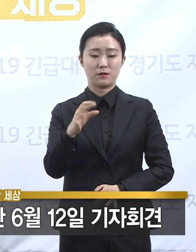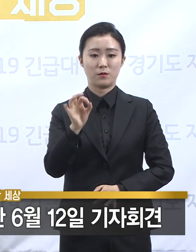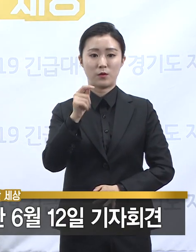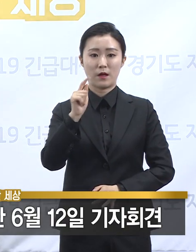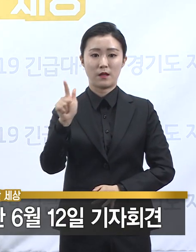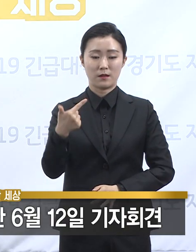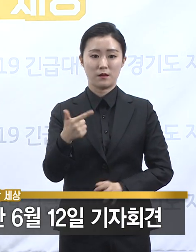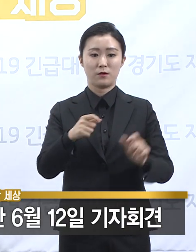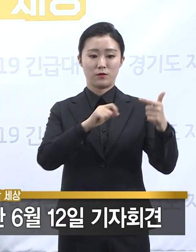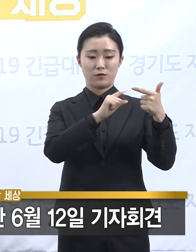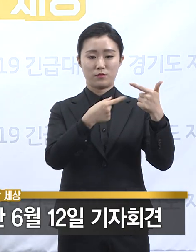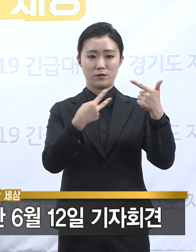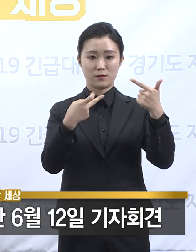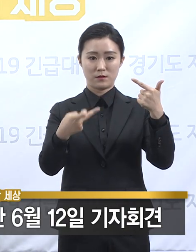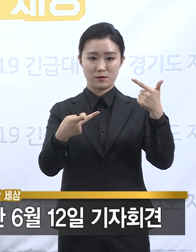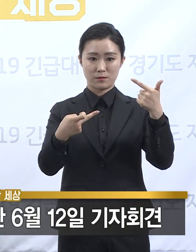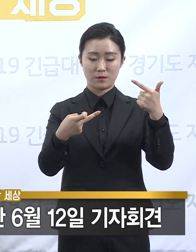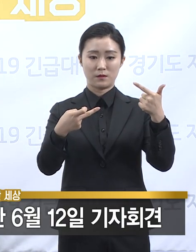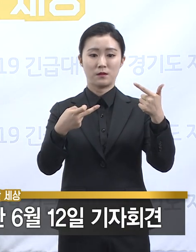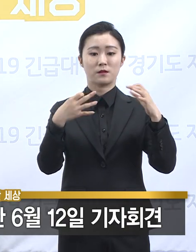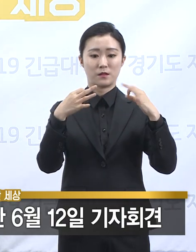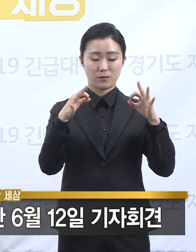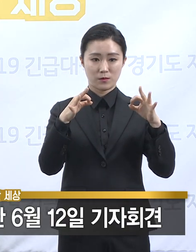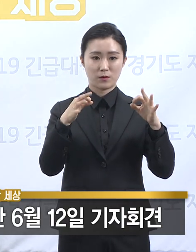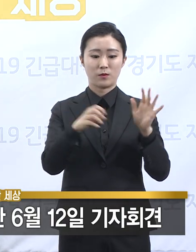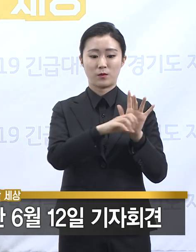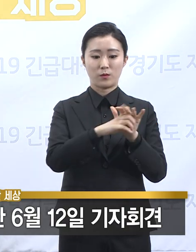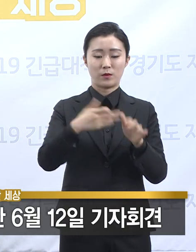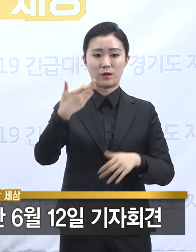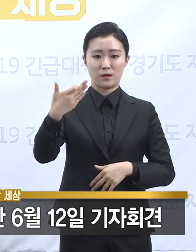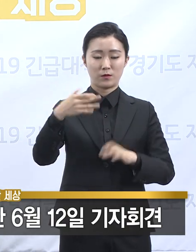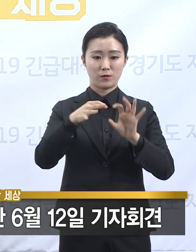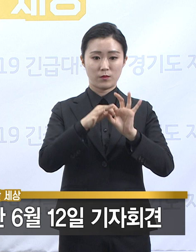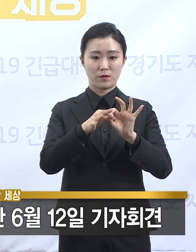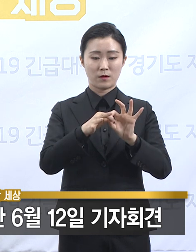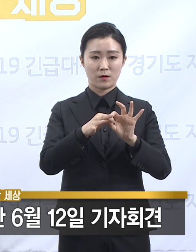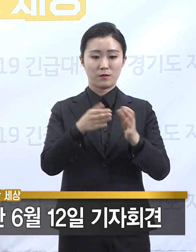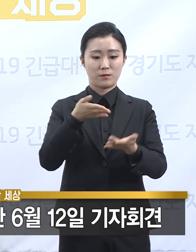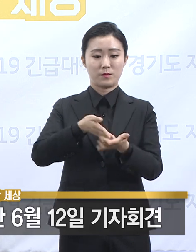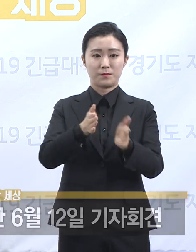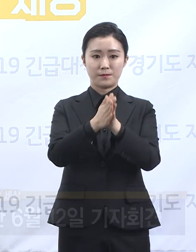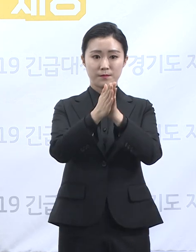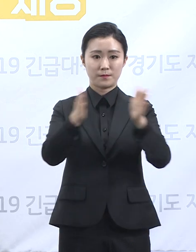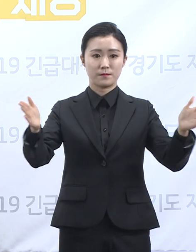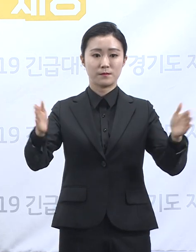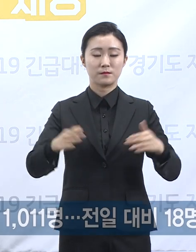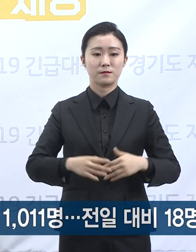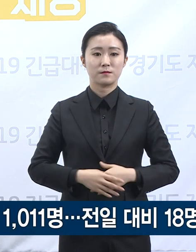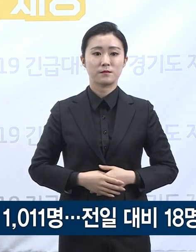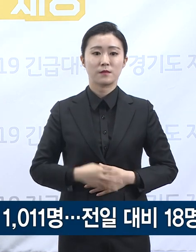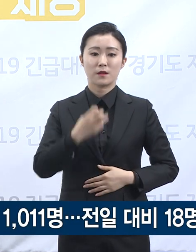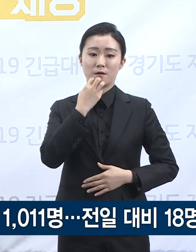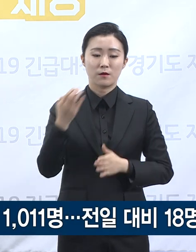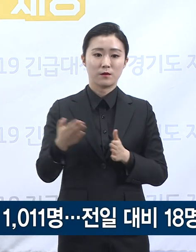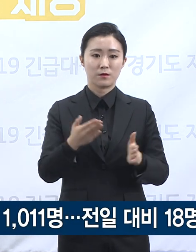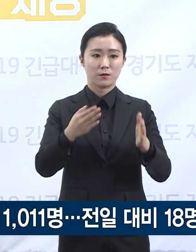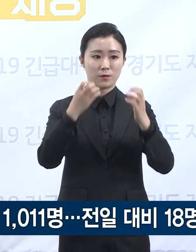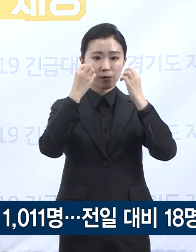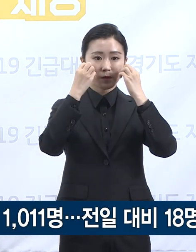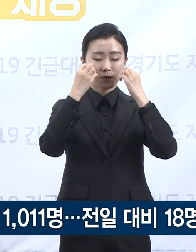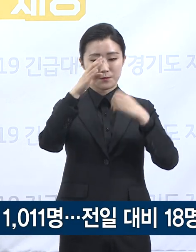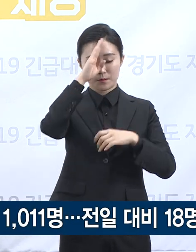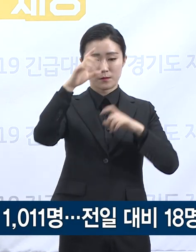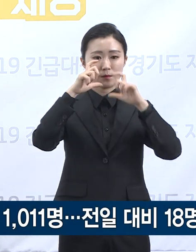6월 12일 금요일 경기도 코로나19 대응 관련 정례 브리핑을 시작하겠습니다. 경기도 확진자 발생